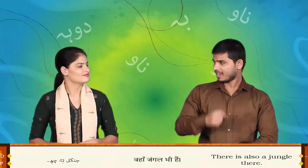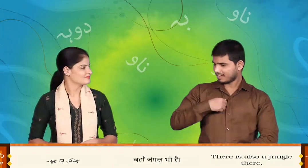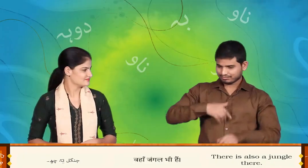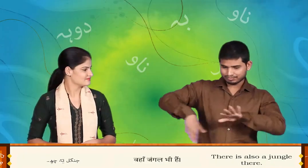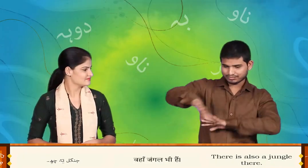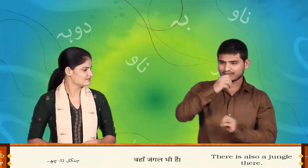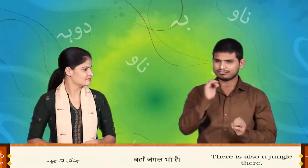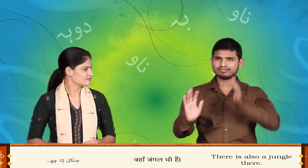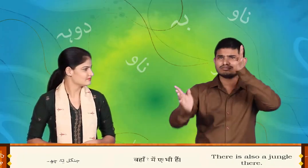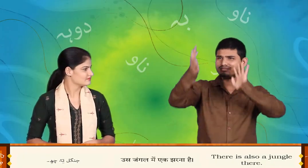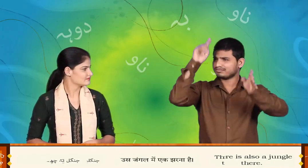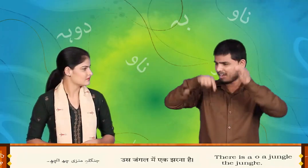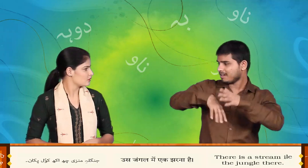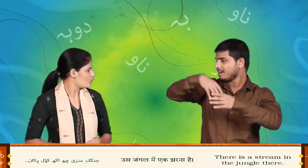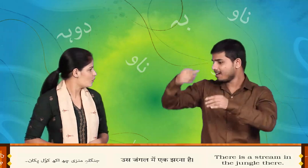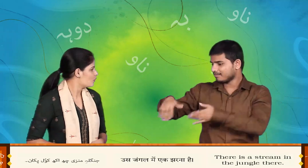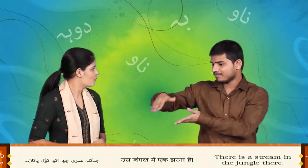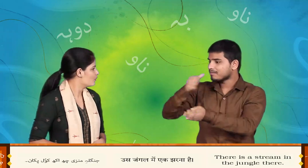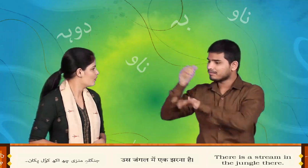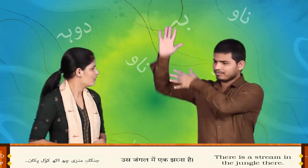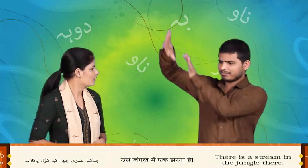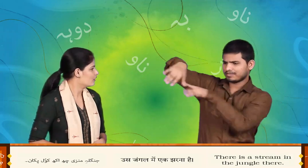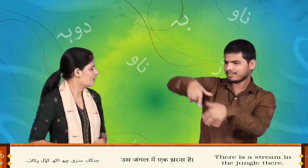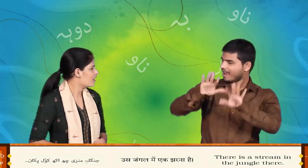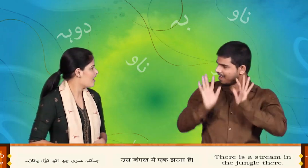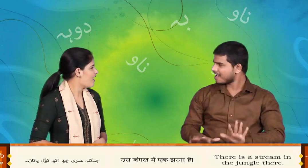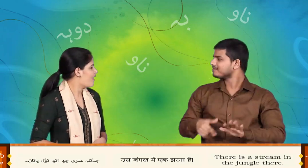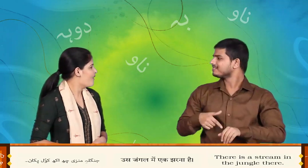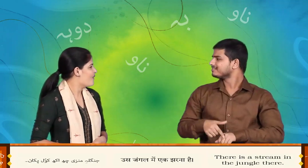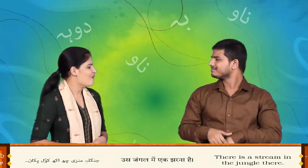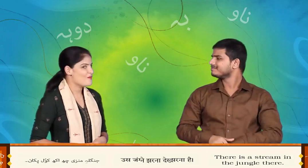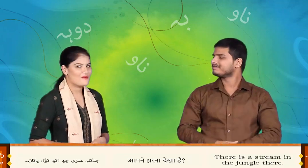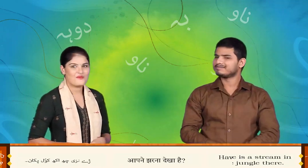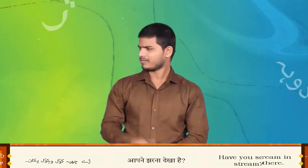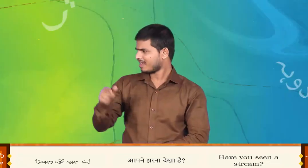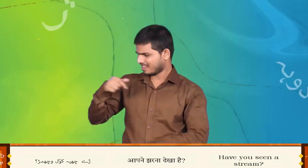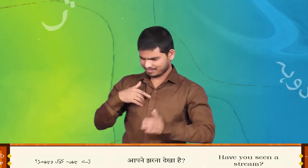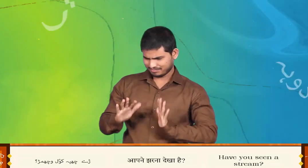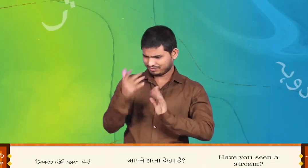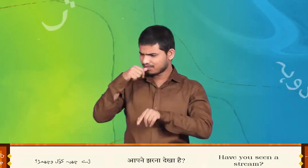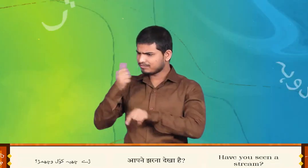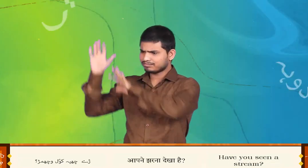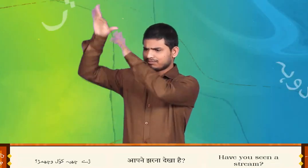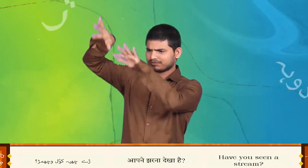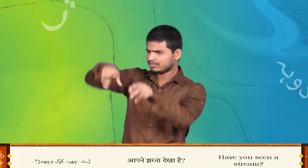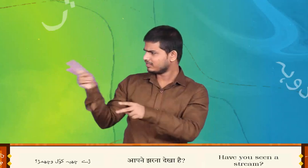जंगल ते छे, जंगल मान छे कॉल पकान छे छाया कॉल वुच्छ मुथ